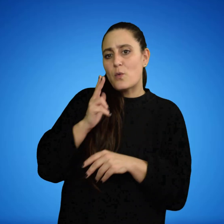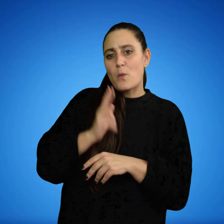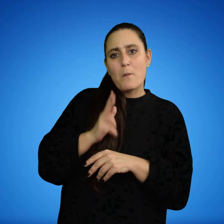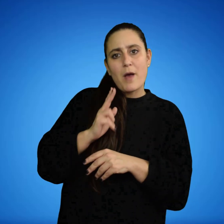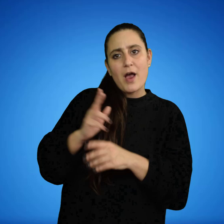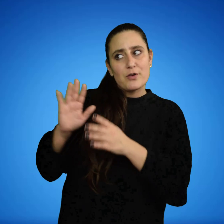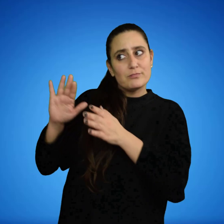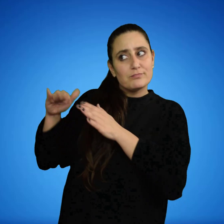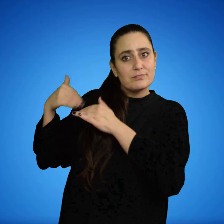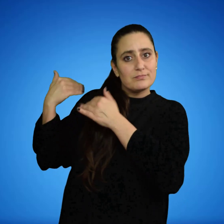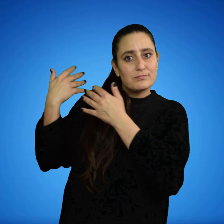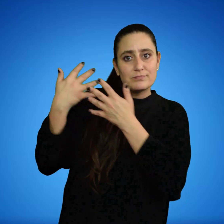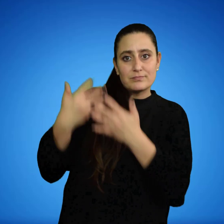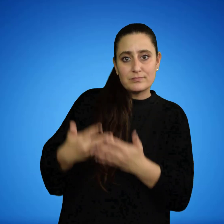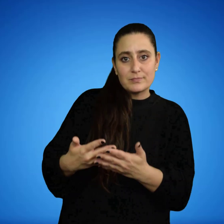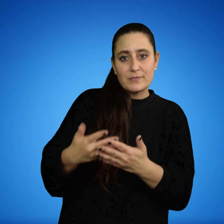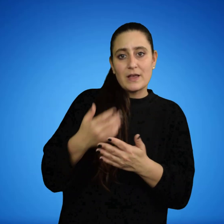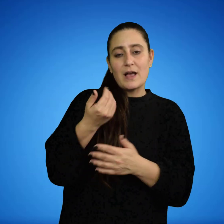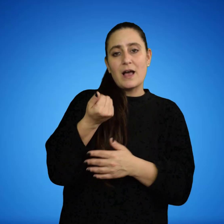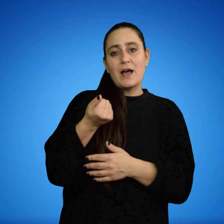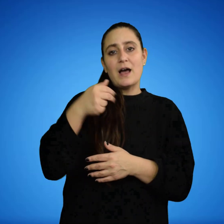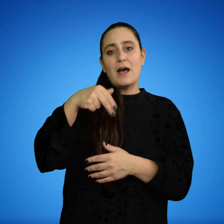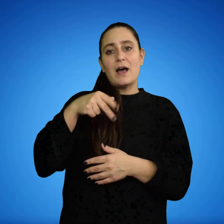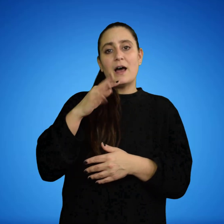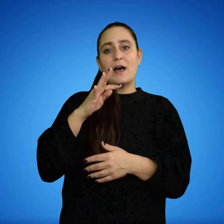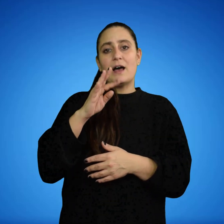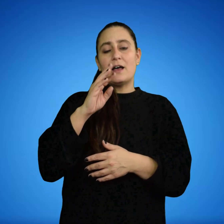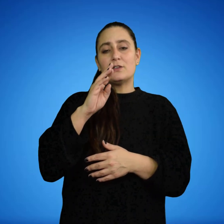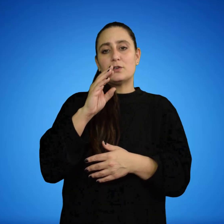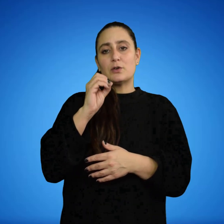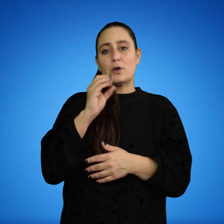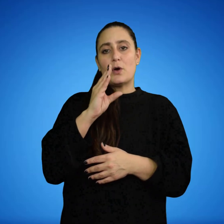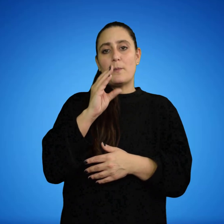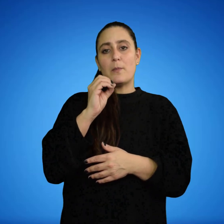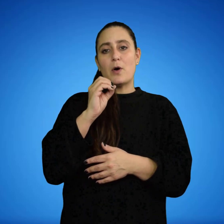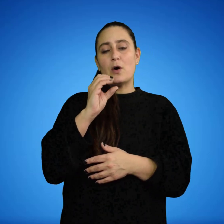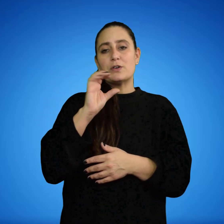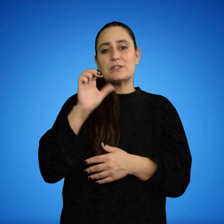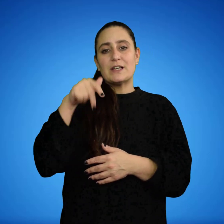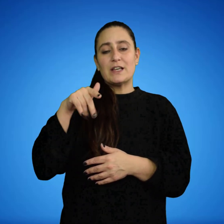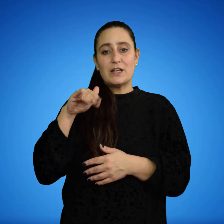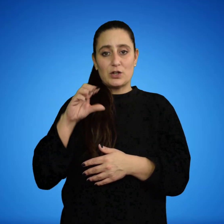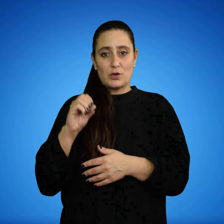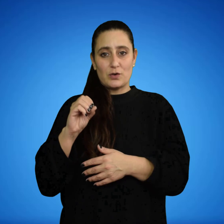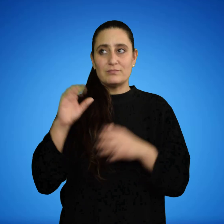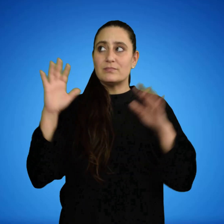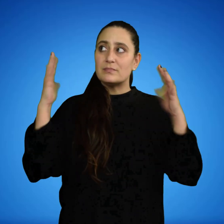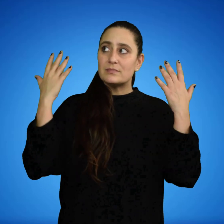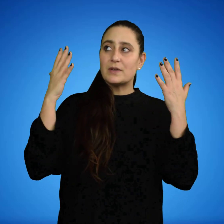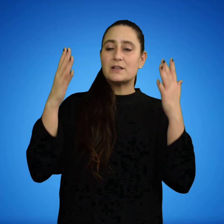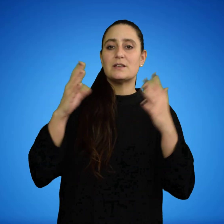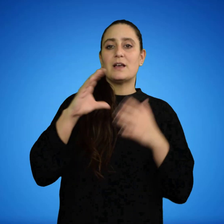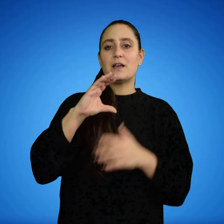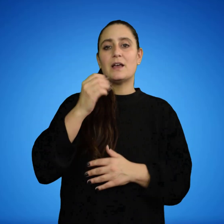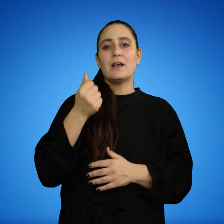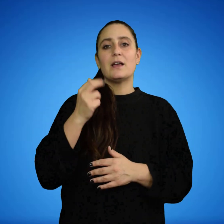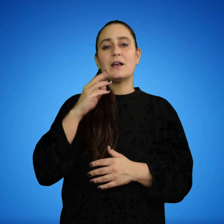El Antropoceno se desborda de paisajes de carbono Matias Escoto Badea